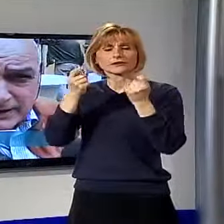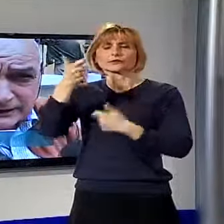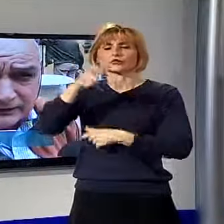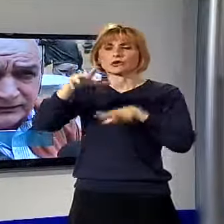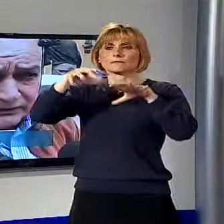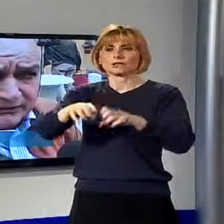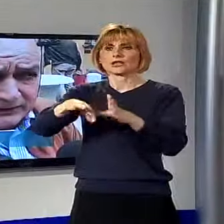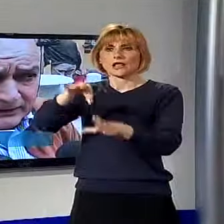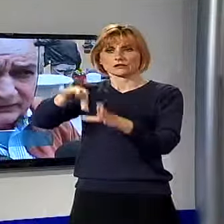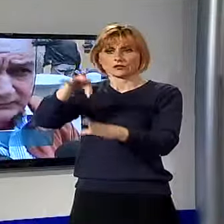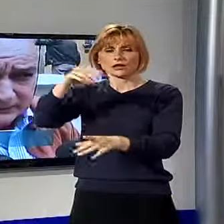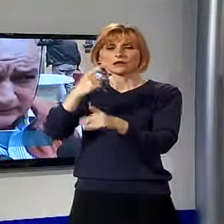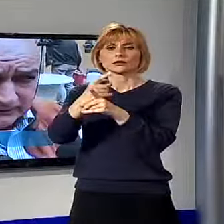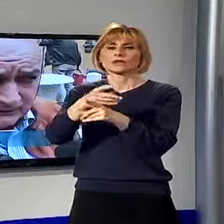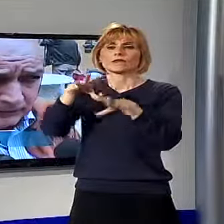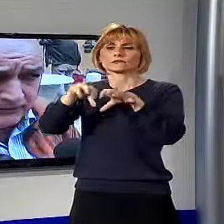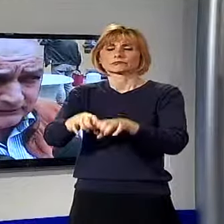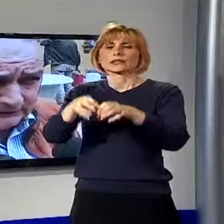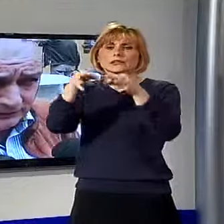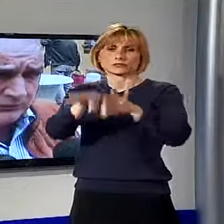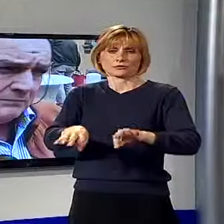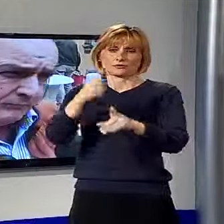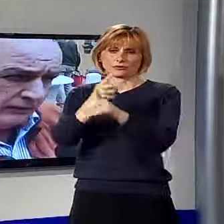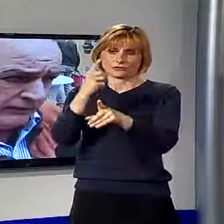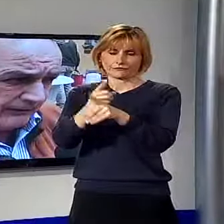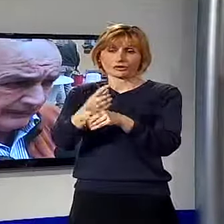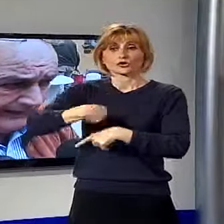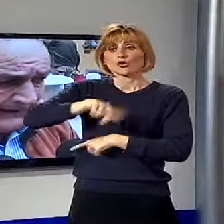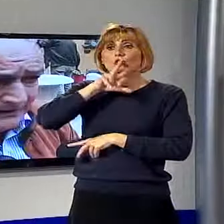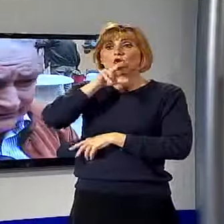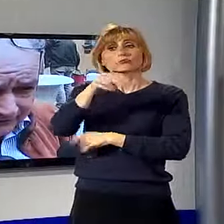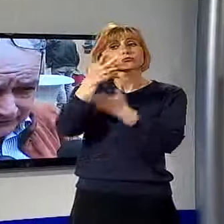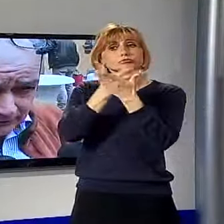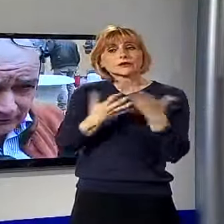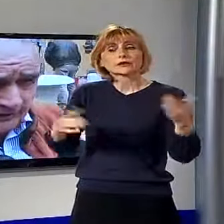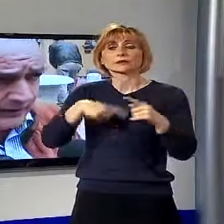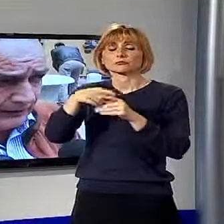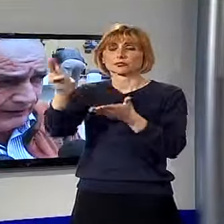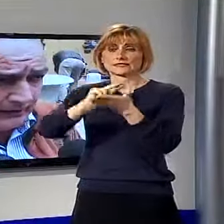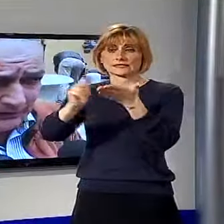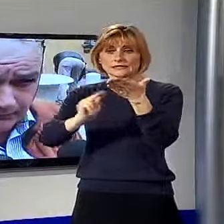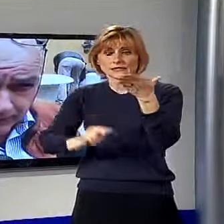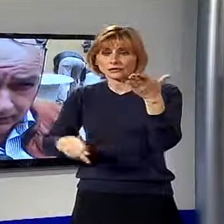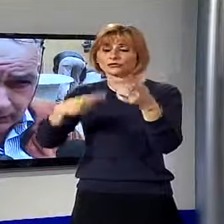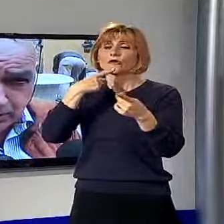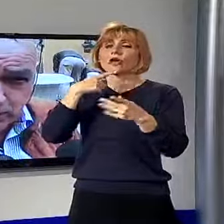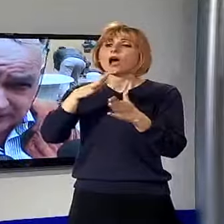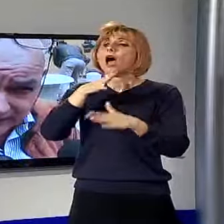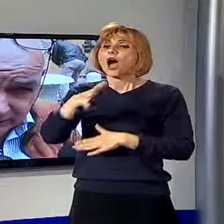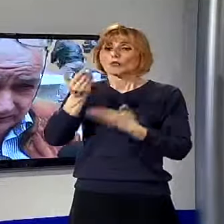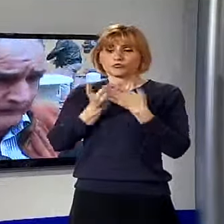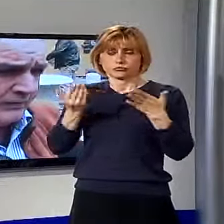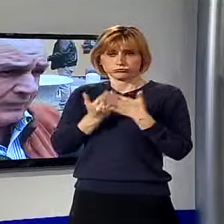elettorali si deve imparare a rispettarli. Noi abbiamo detto e pubblicamente e scritto che eravamo per l'acqua pubblica come